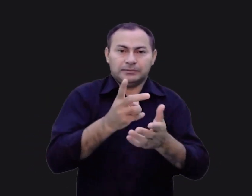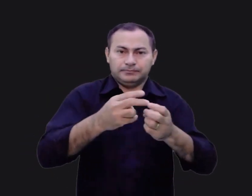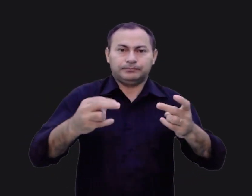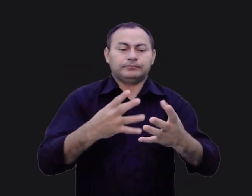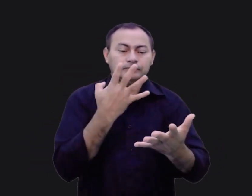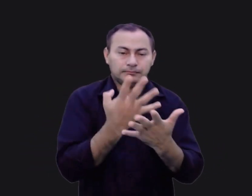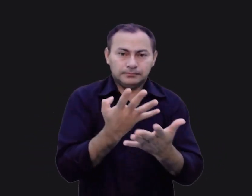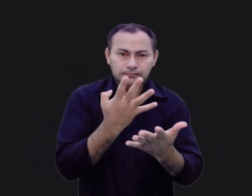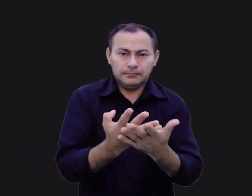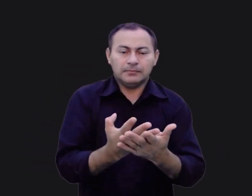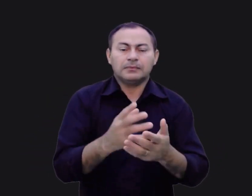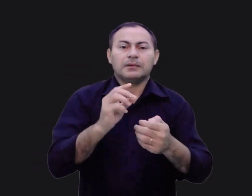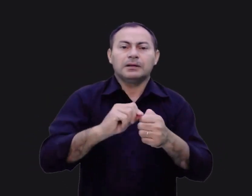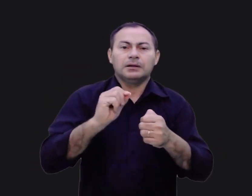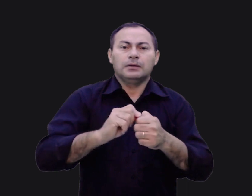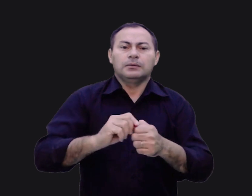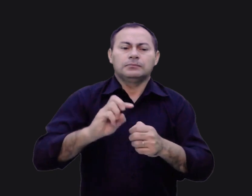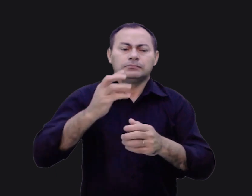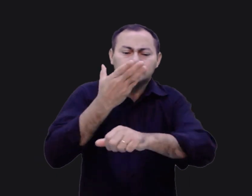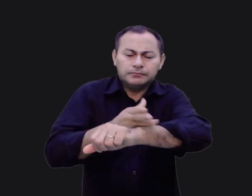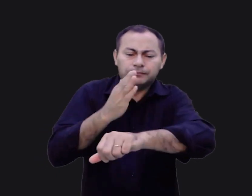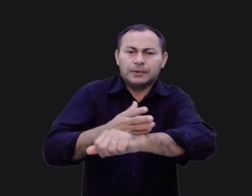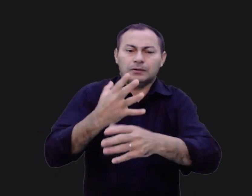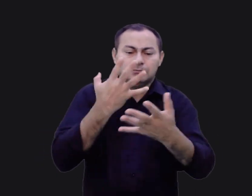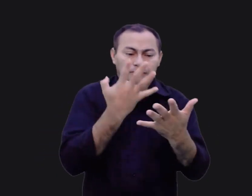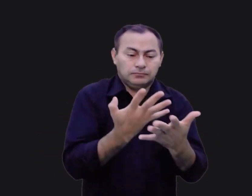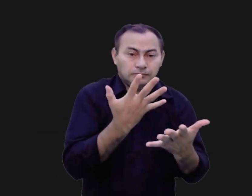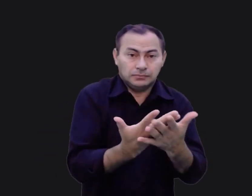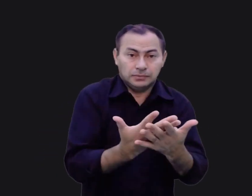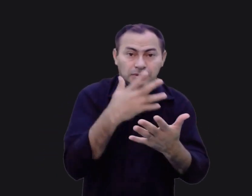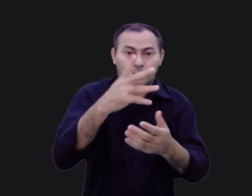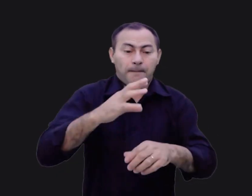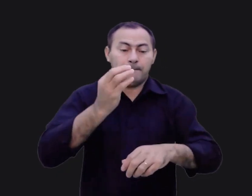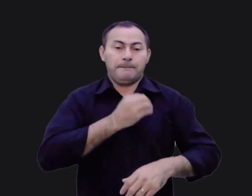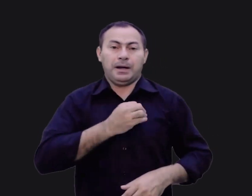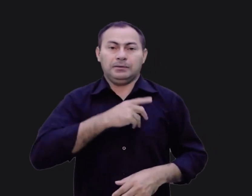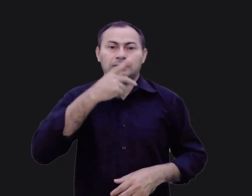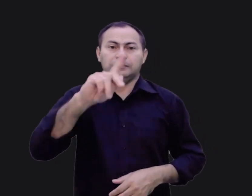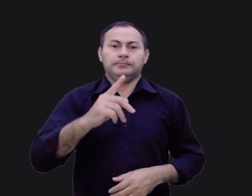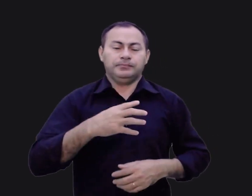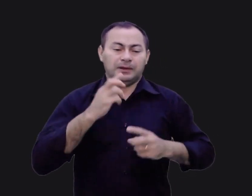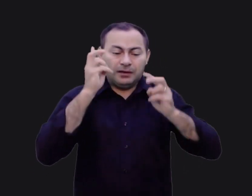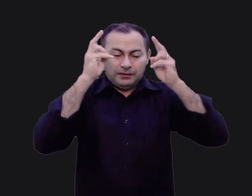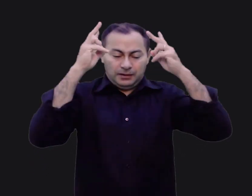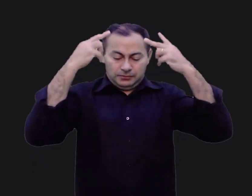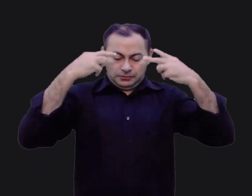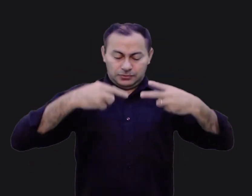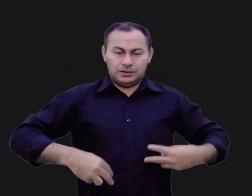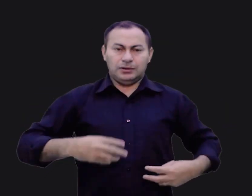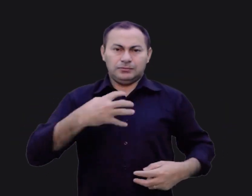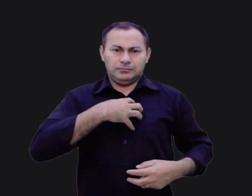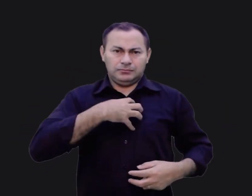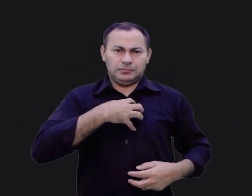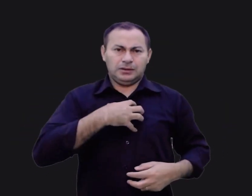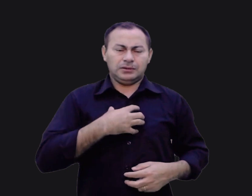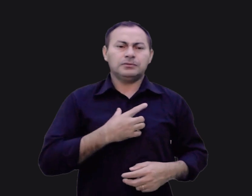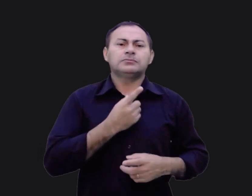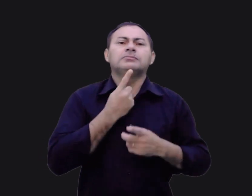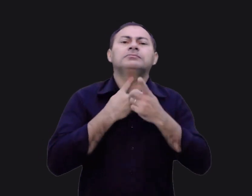coisa, isso é confessar. Fazendo uma aplicação disso, quando você confessa o seu pecado, é como se estivesse revistando seus atos e obras diante de